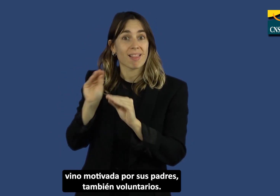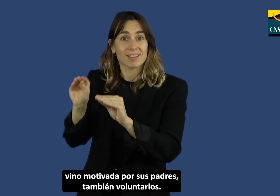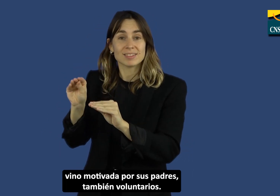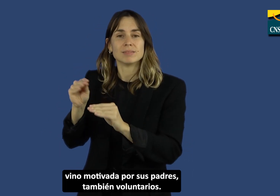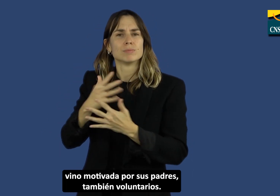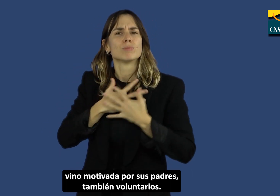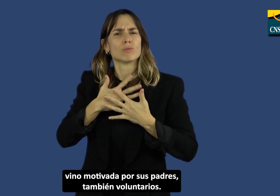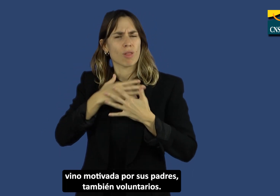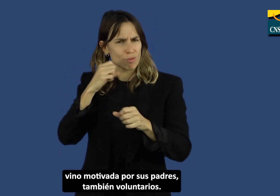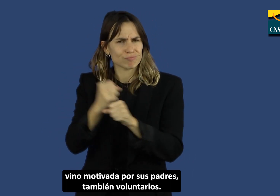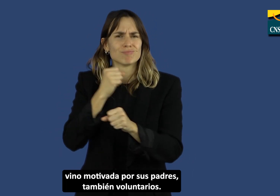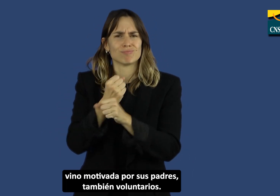también voluntarios.